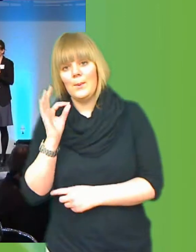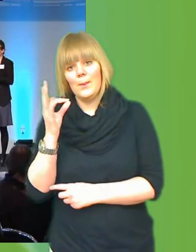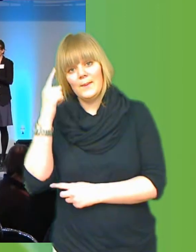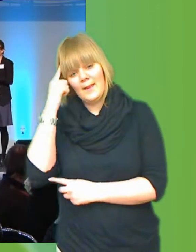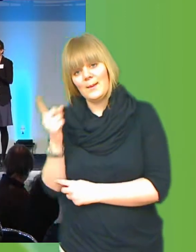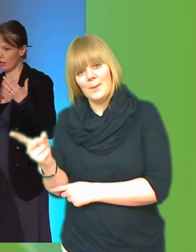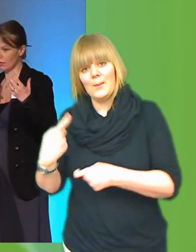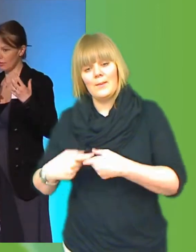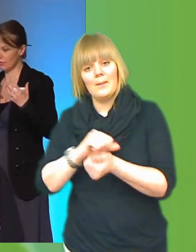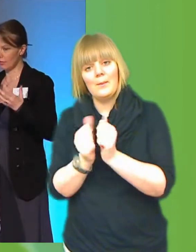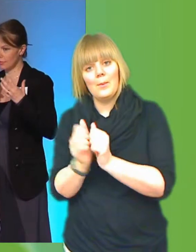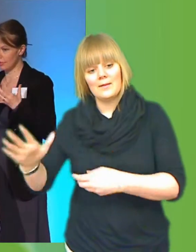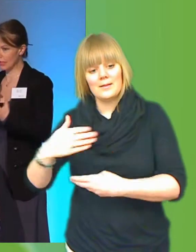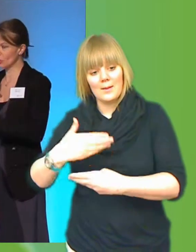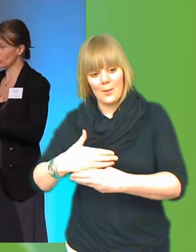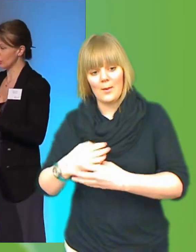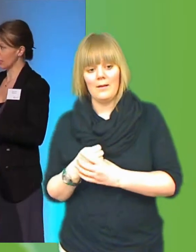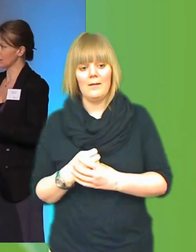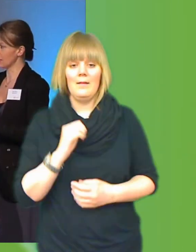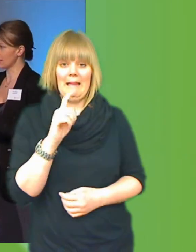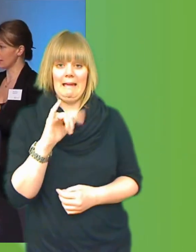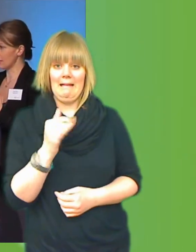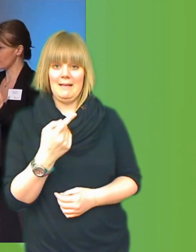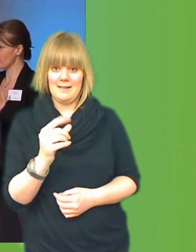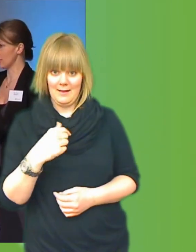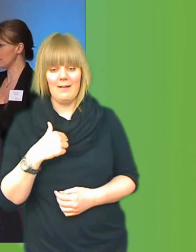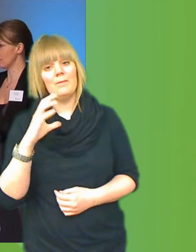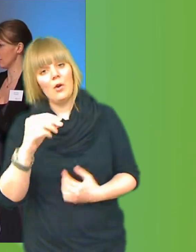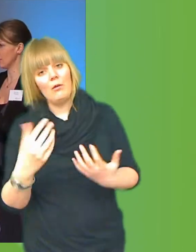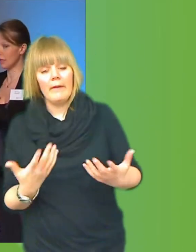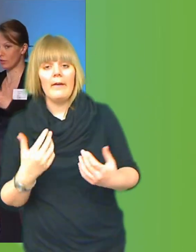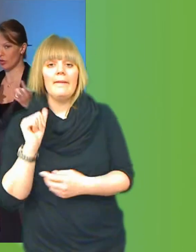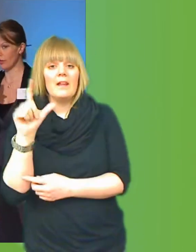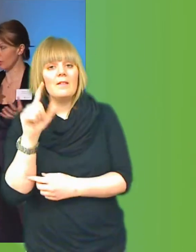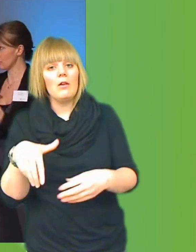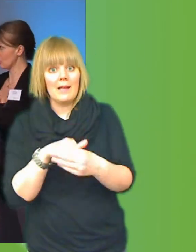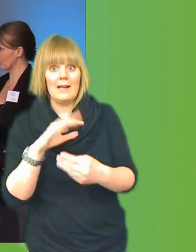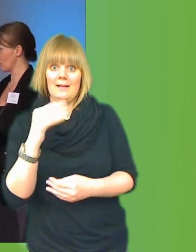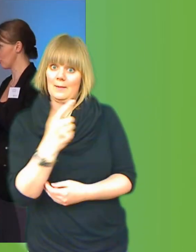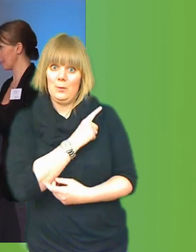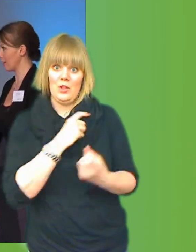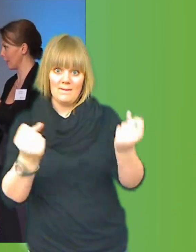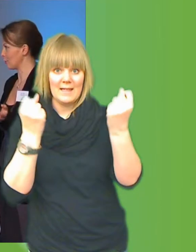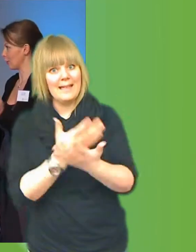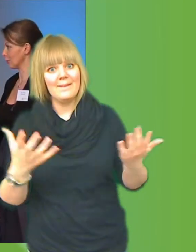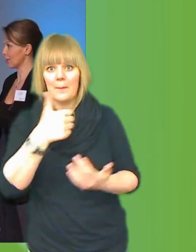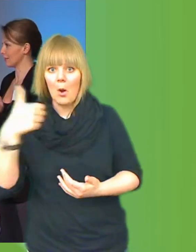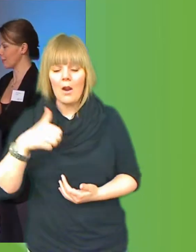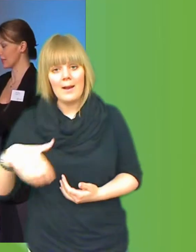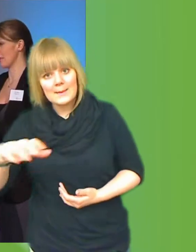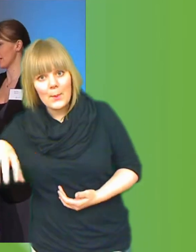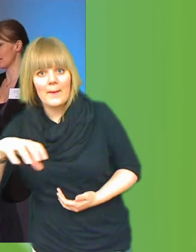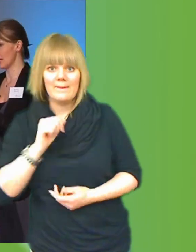För att börja med att digital delaktighet är ju väldigt viktig. Inte bara för att surfa och skicka mejl och